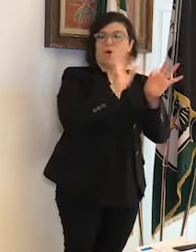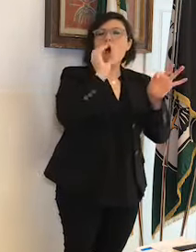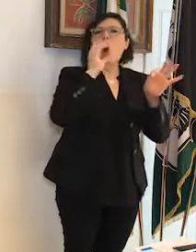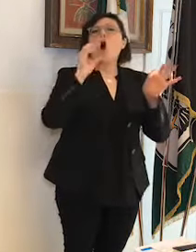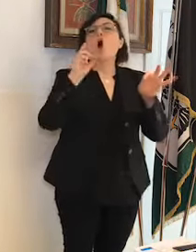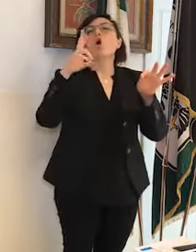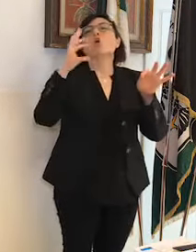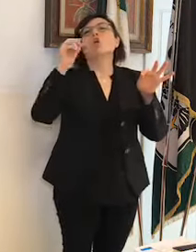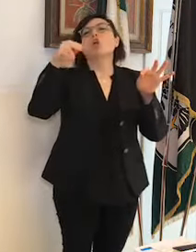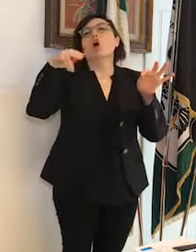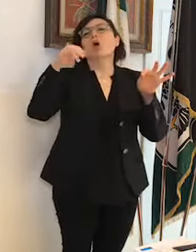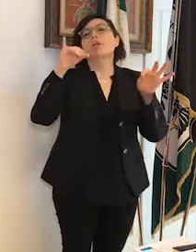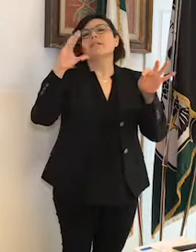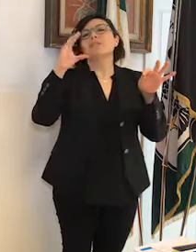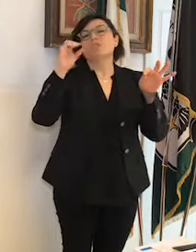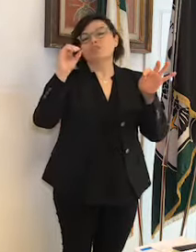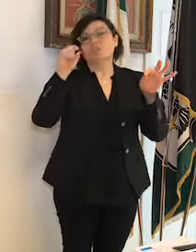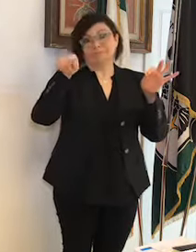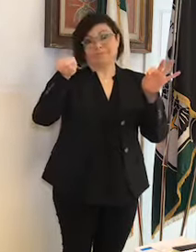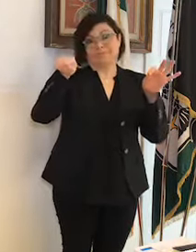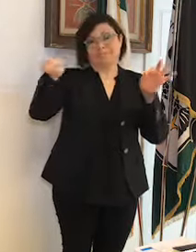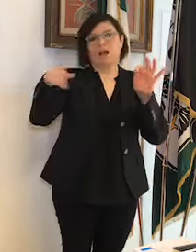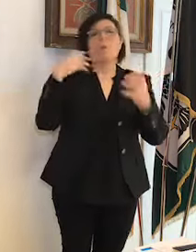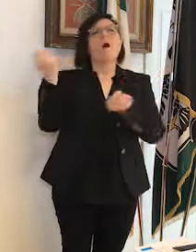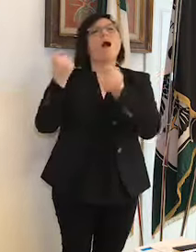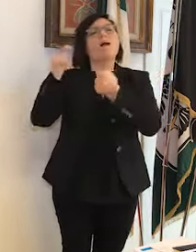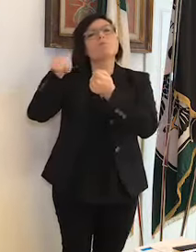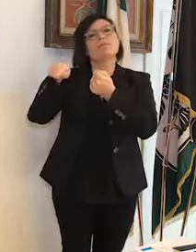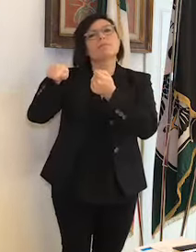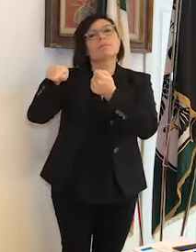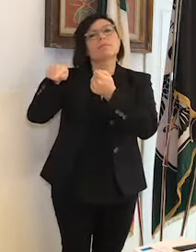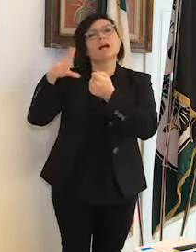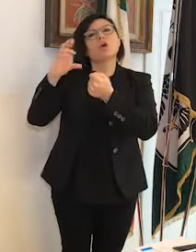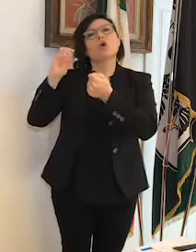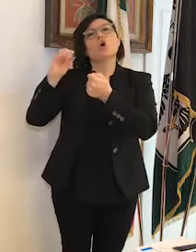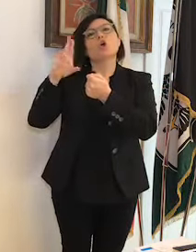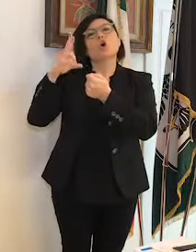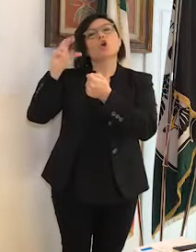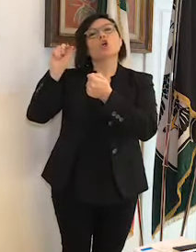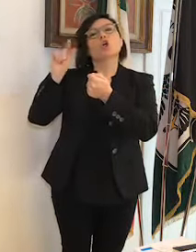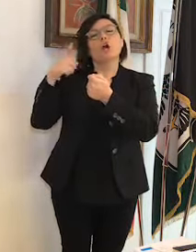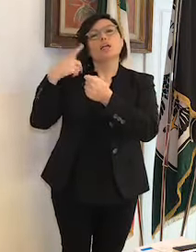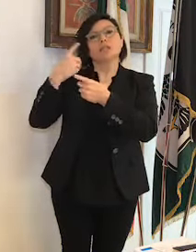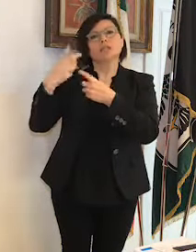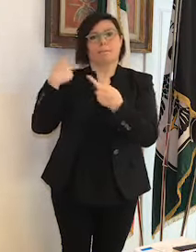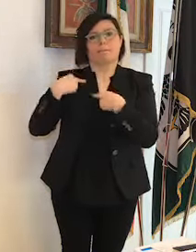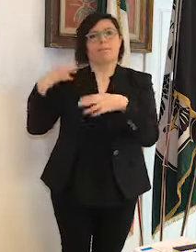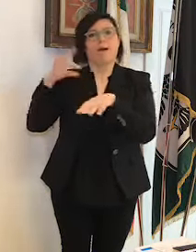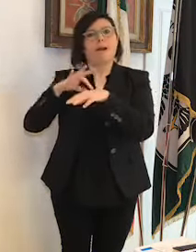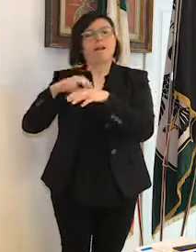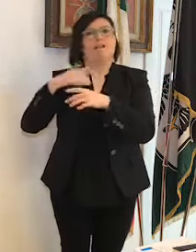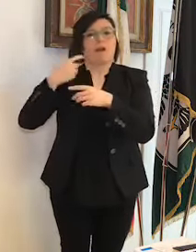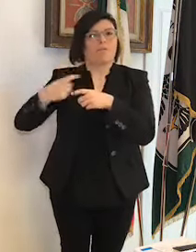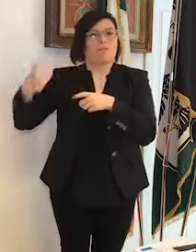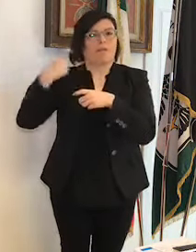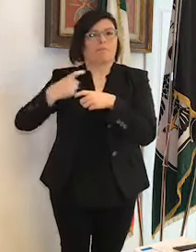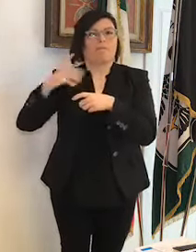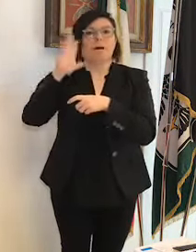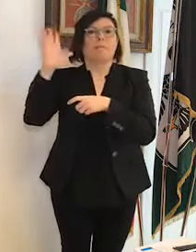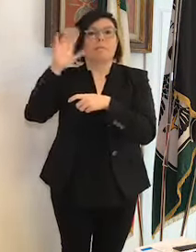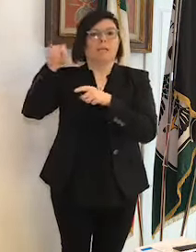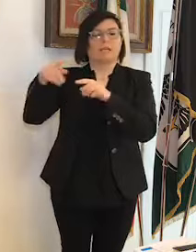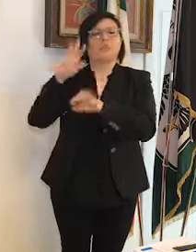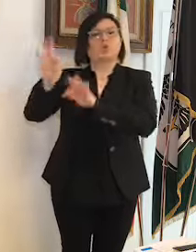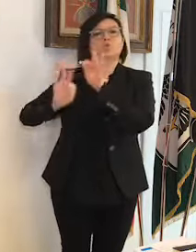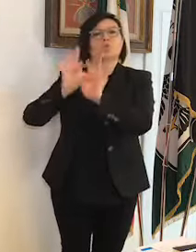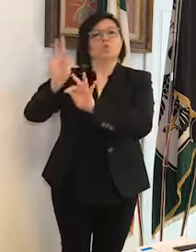relative ai cronici può essere svolta in altro presidio, per esempio,